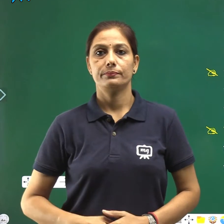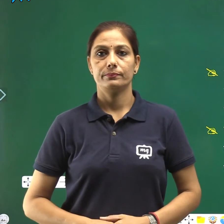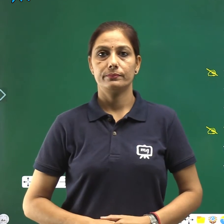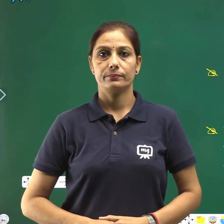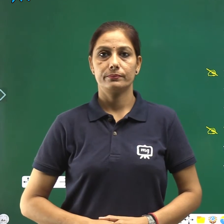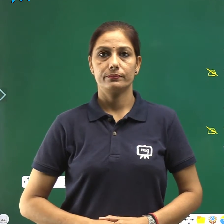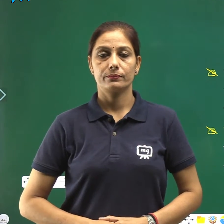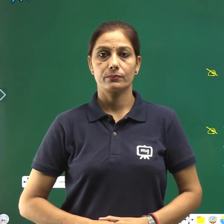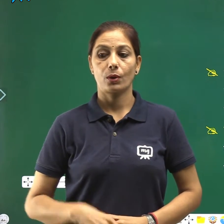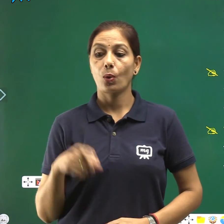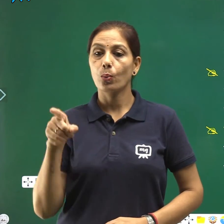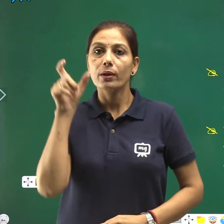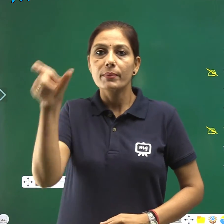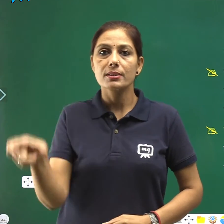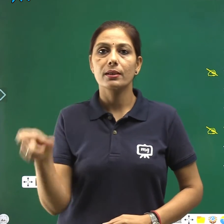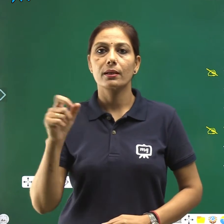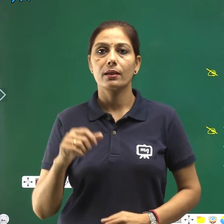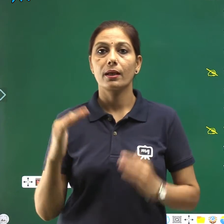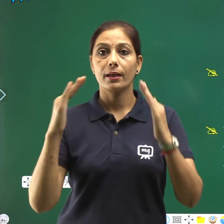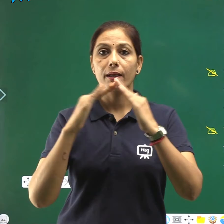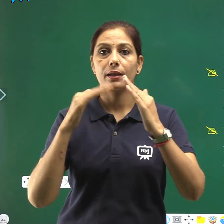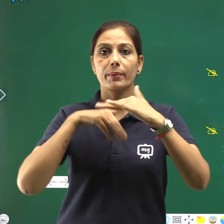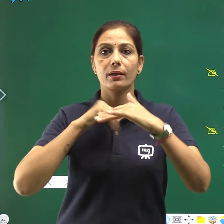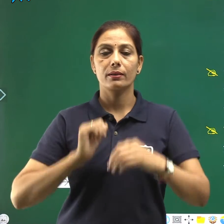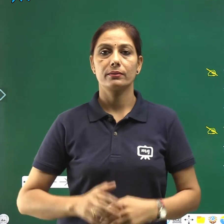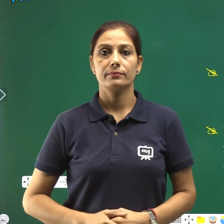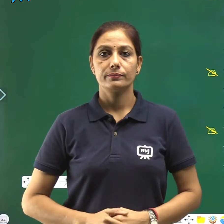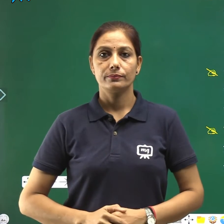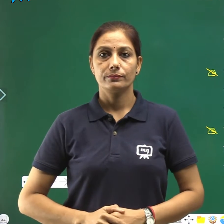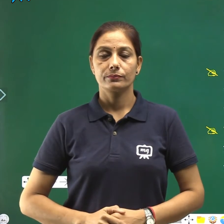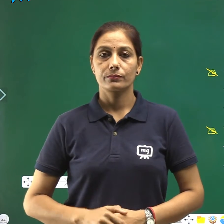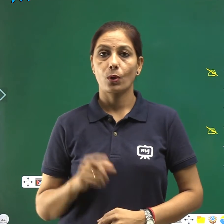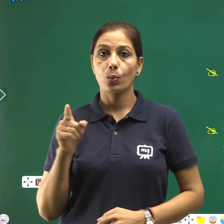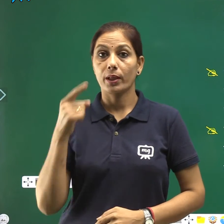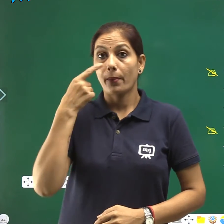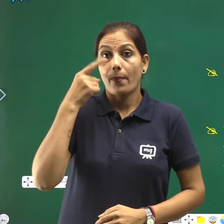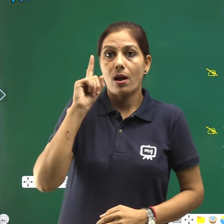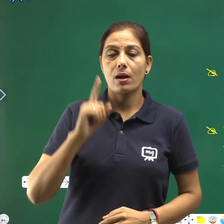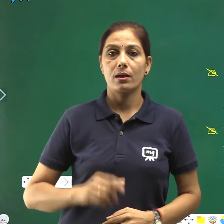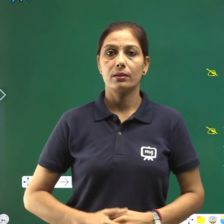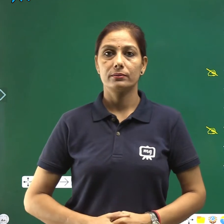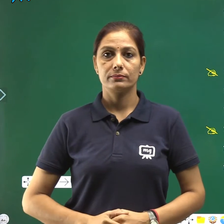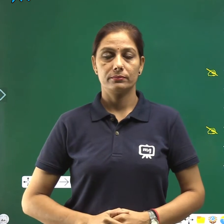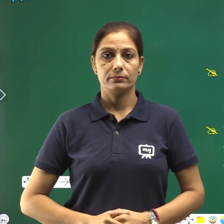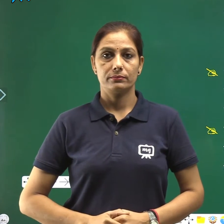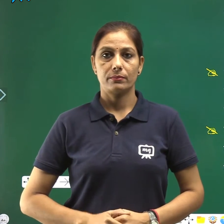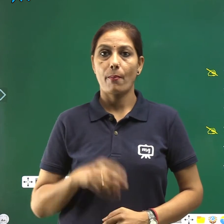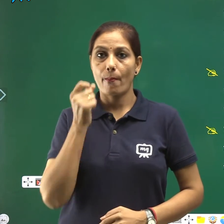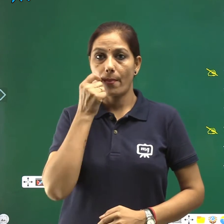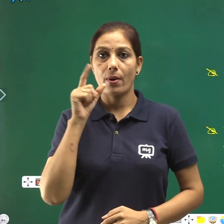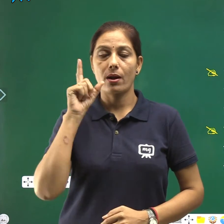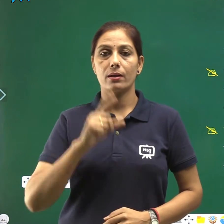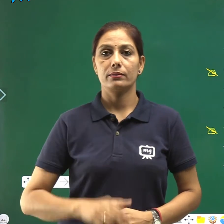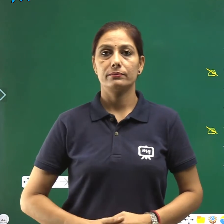उनके घर में उनकी माँ पिता